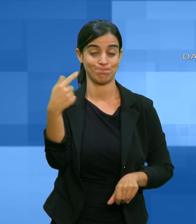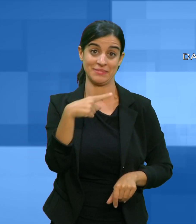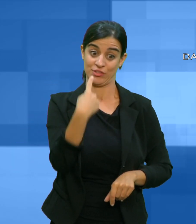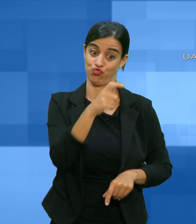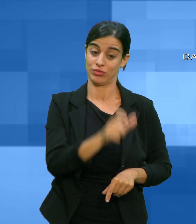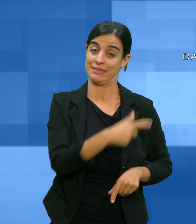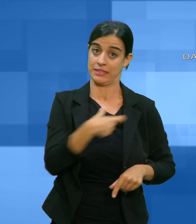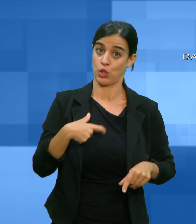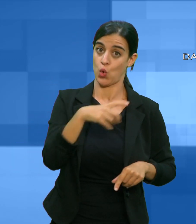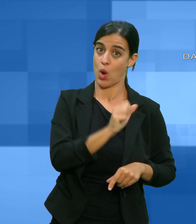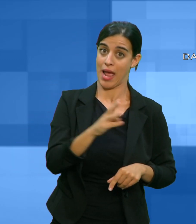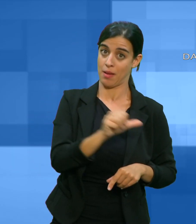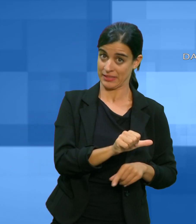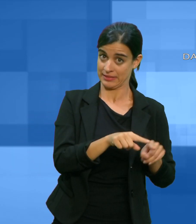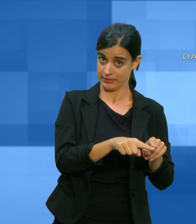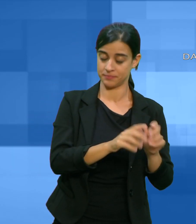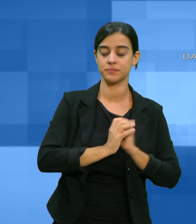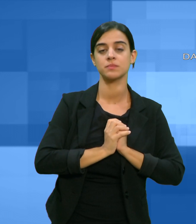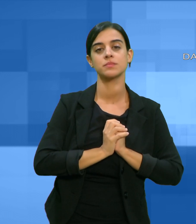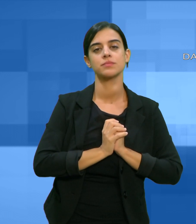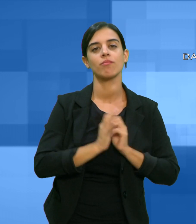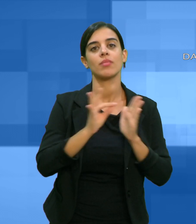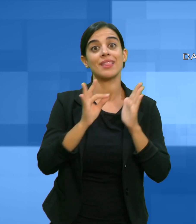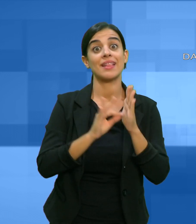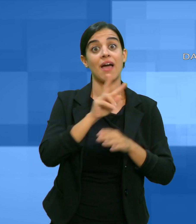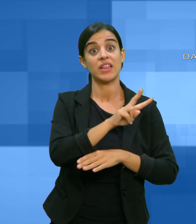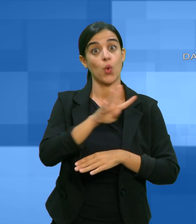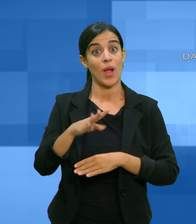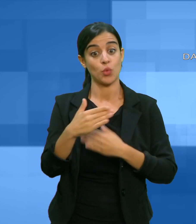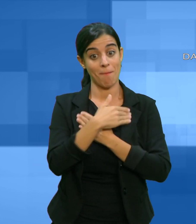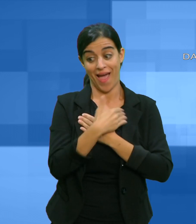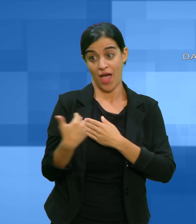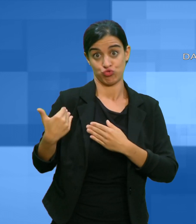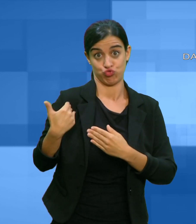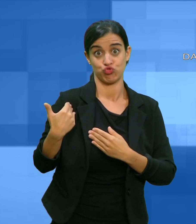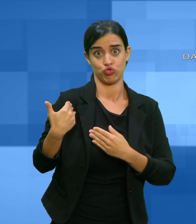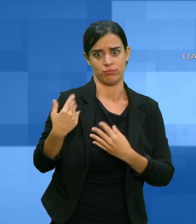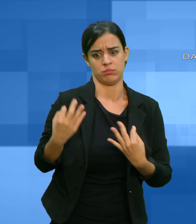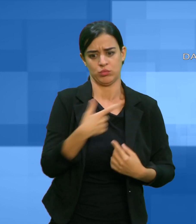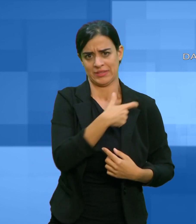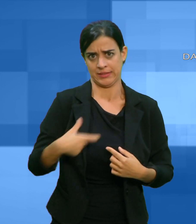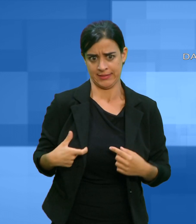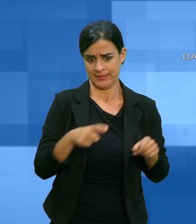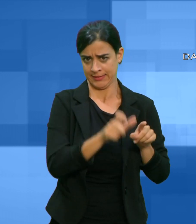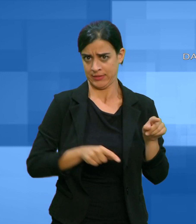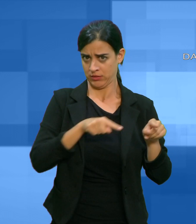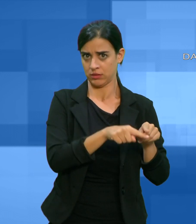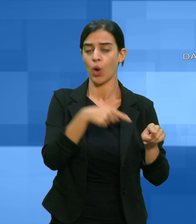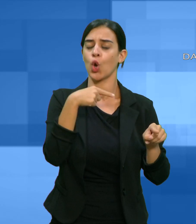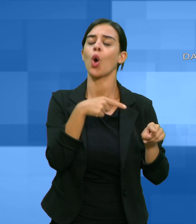Il 24 maggio scorso il primo cittadino cabrarese aveva dato il via